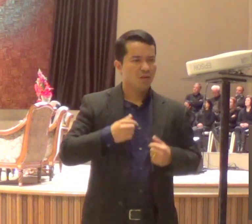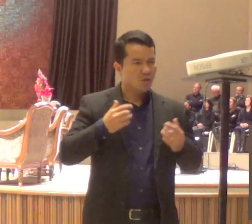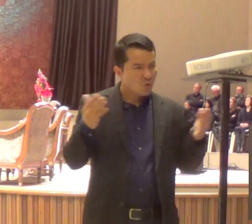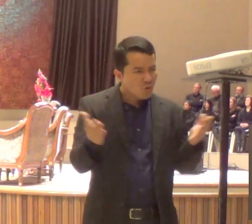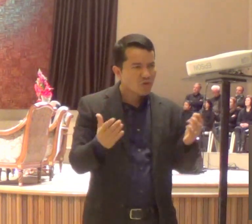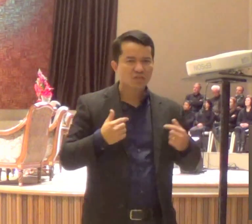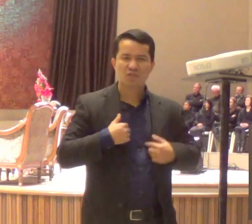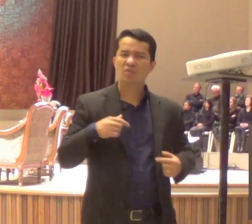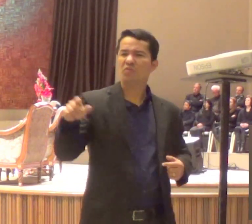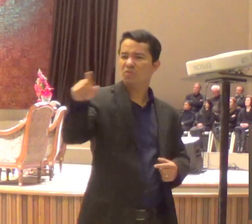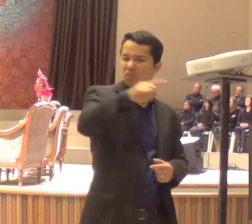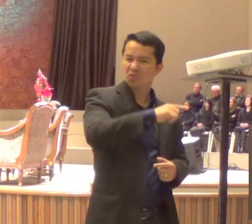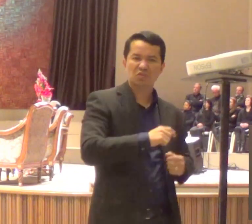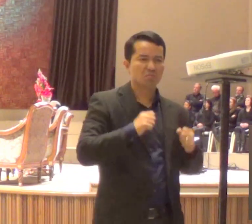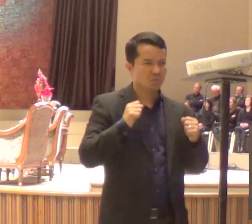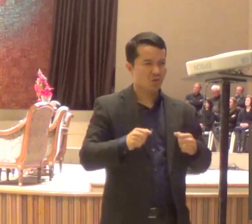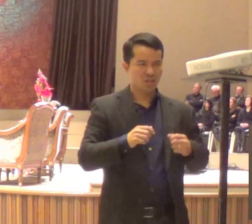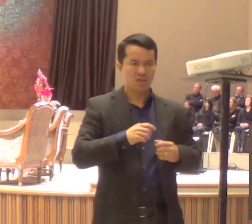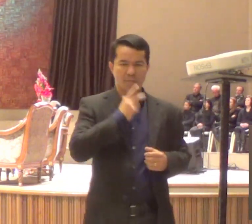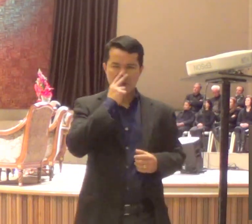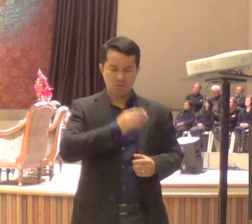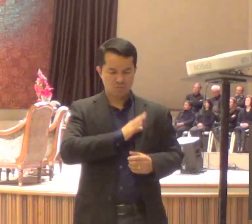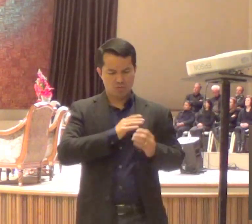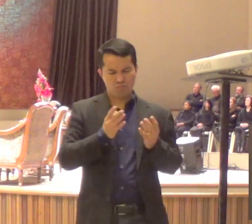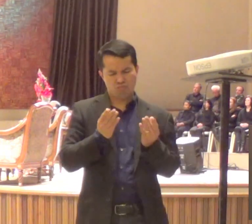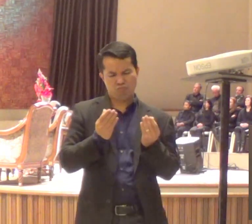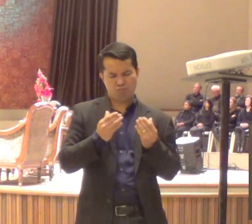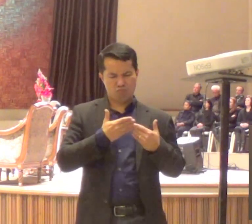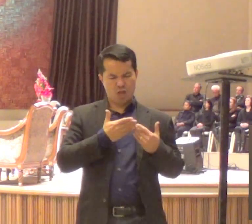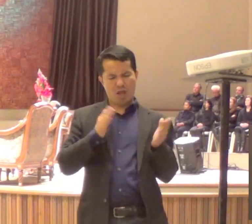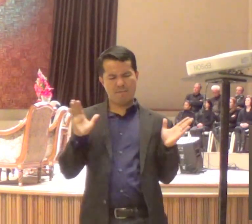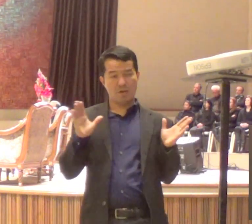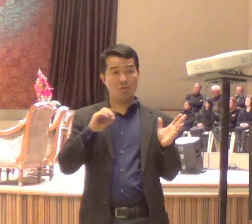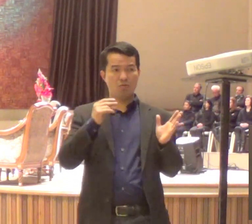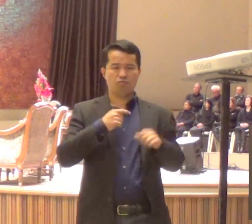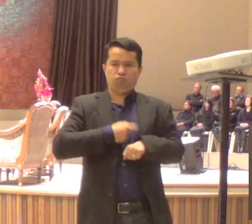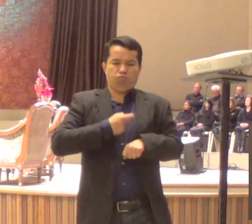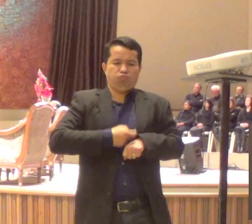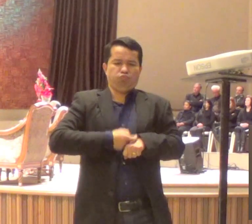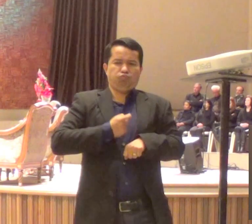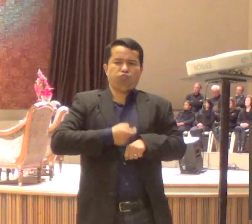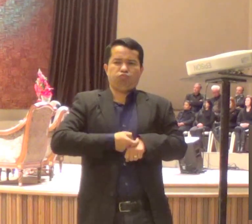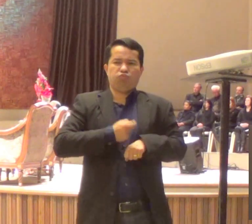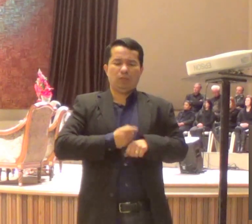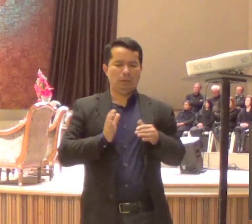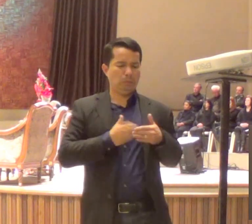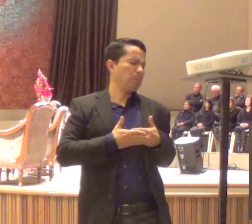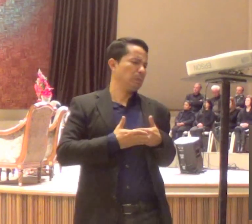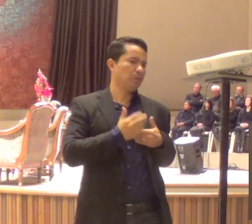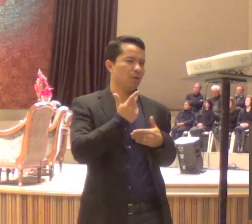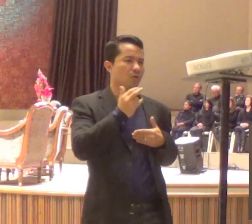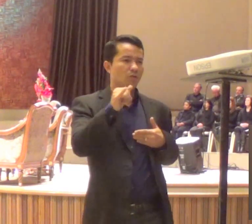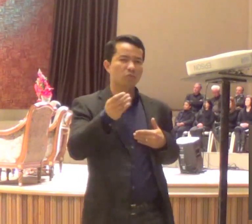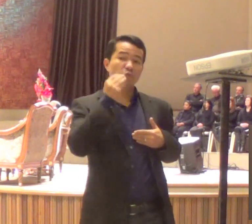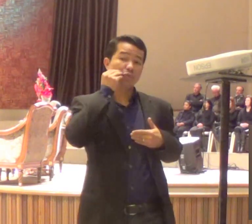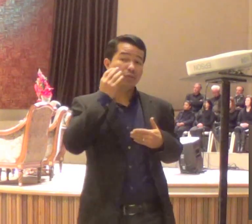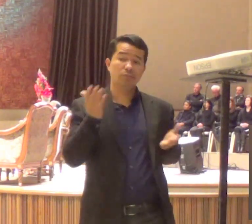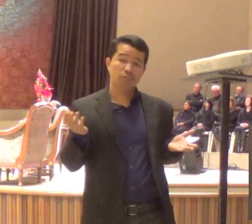endurecer o seu coração, como Judas fez, e o pior, é que toda vez que a gente endurece o